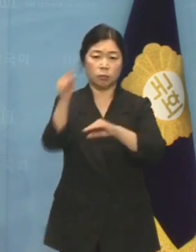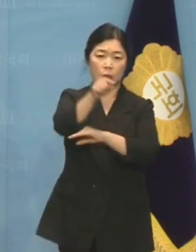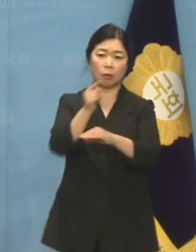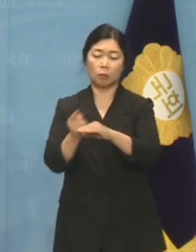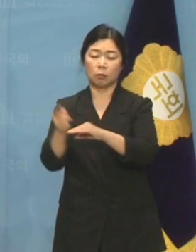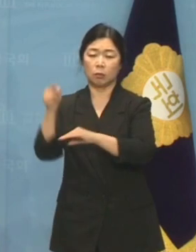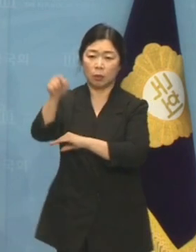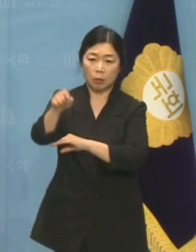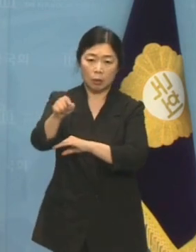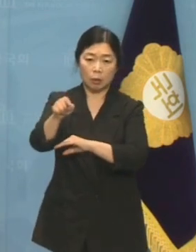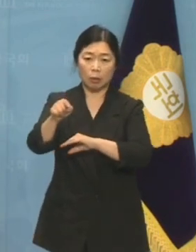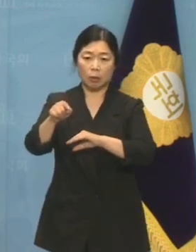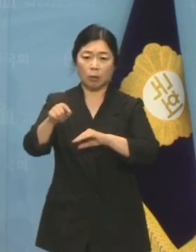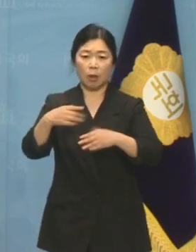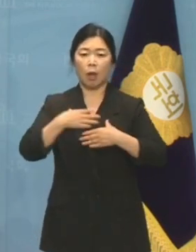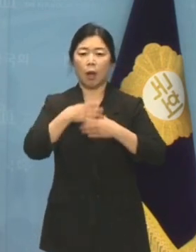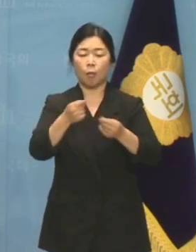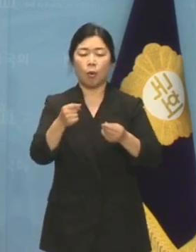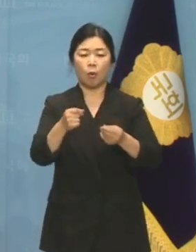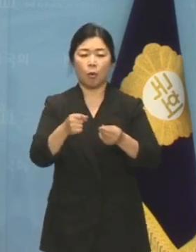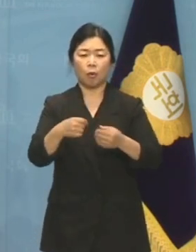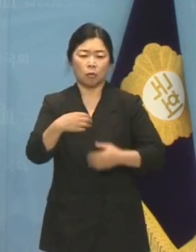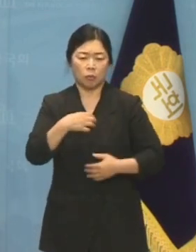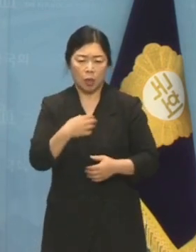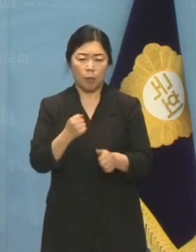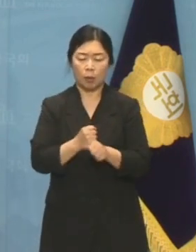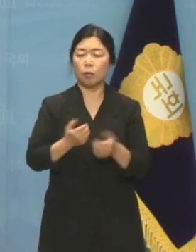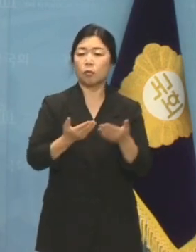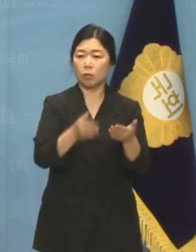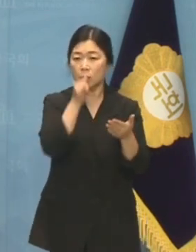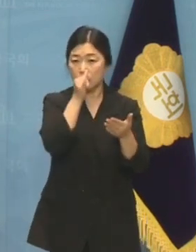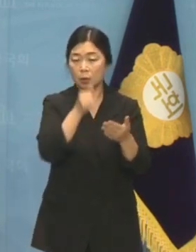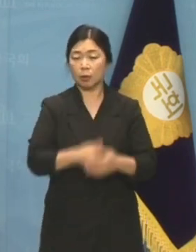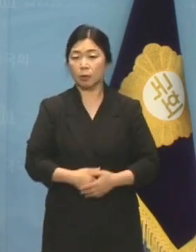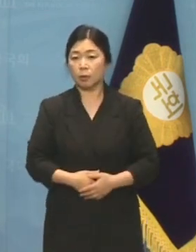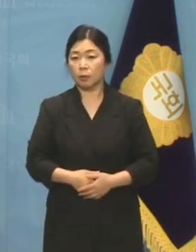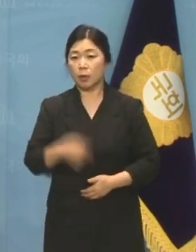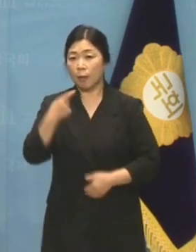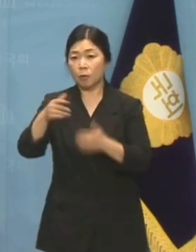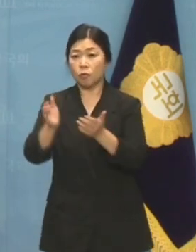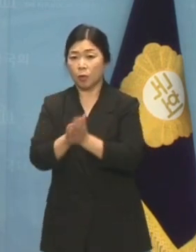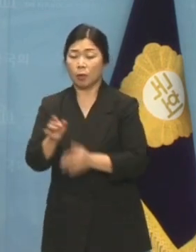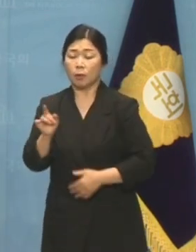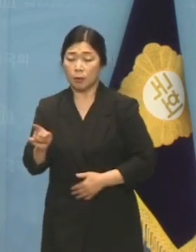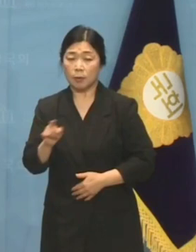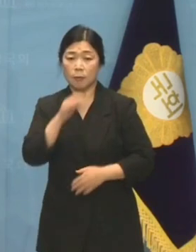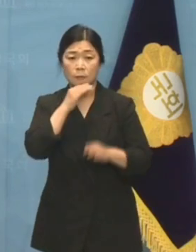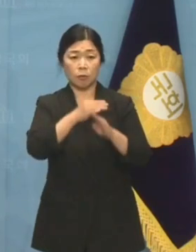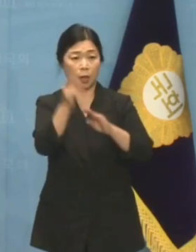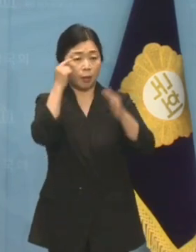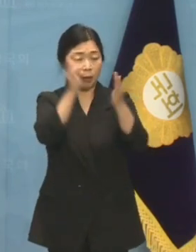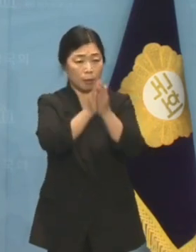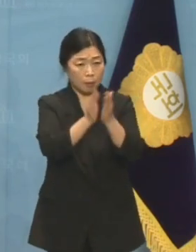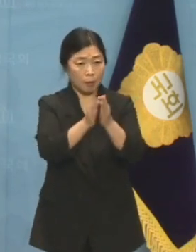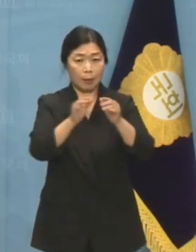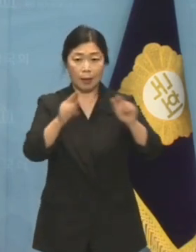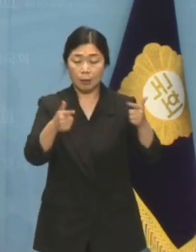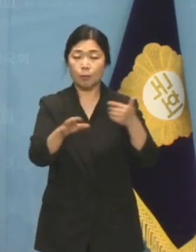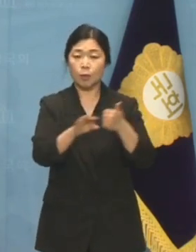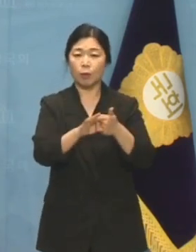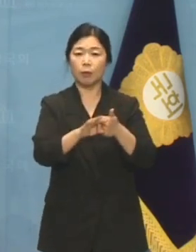조장하고 있습니다. 민주당이 북한의 뜻에 동조하지 않는다면 최소한